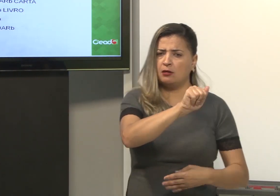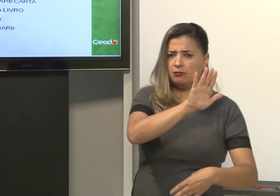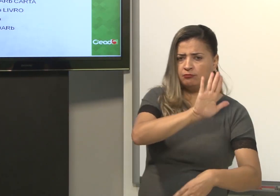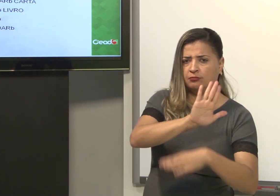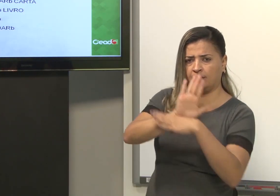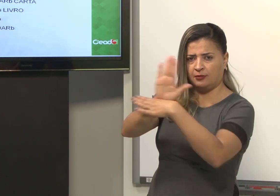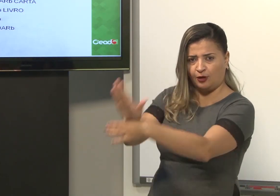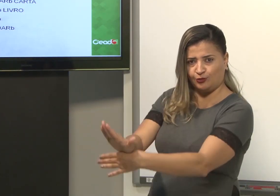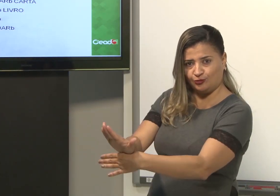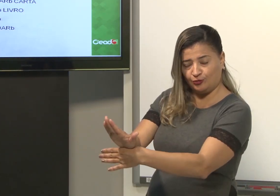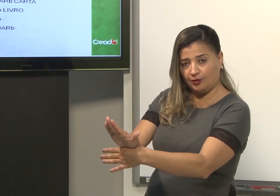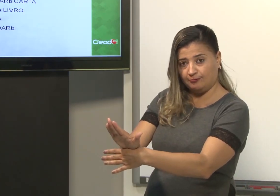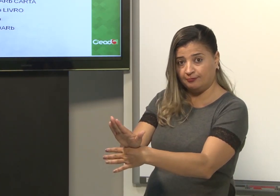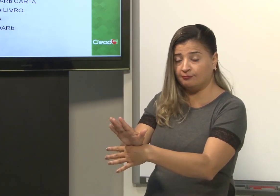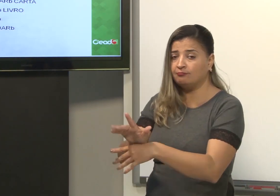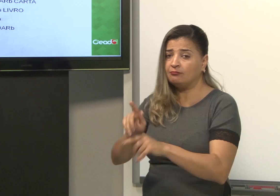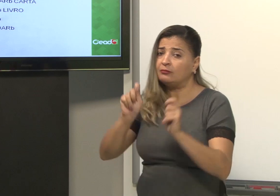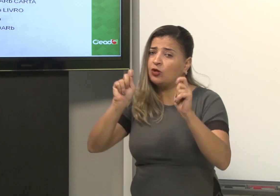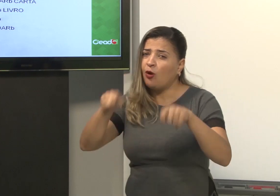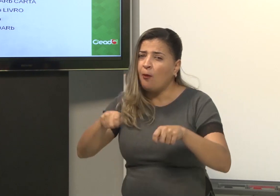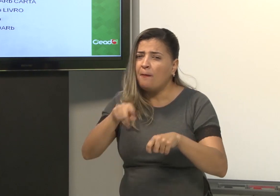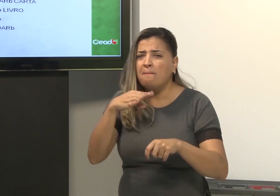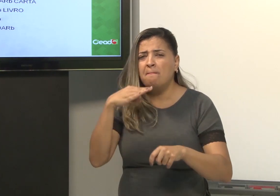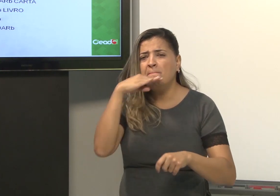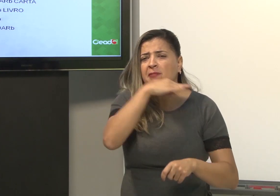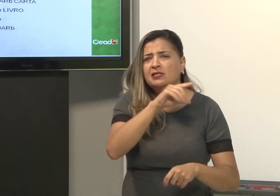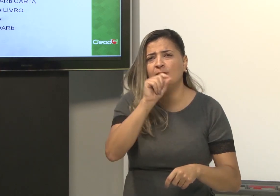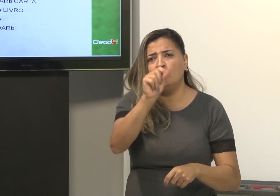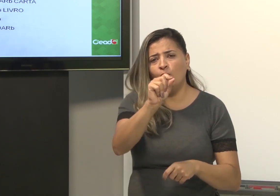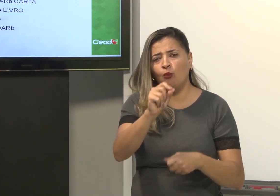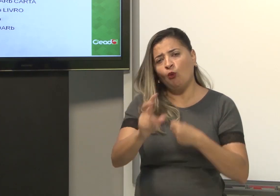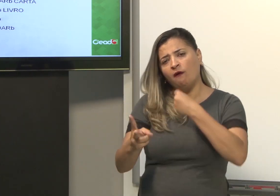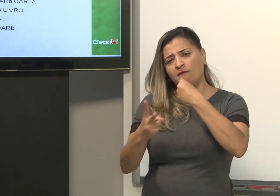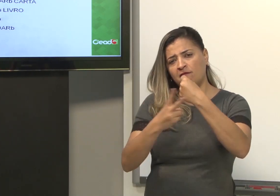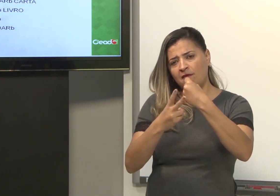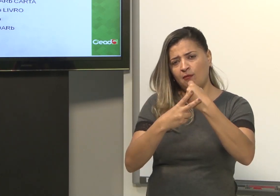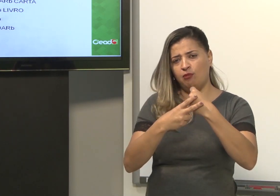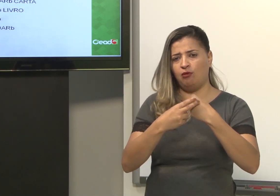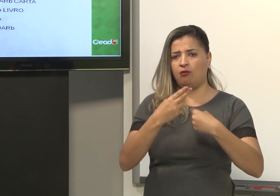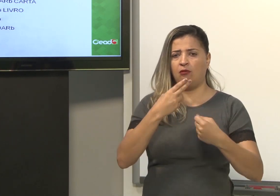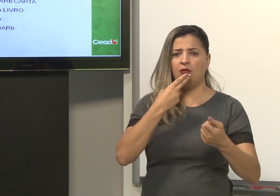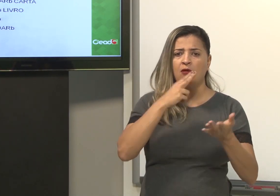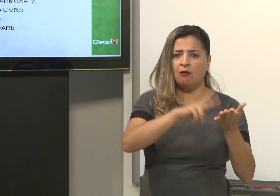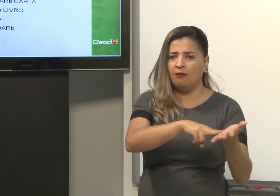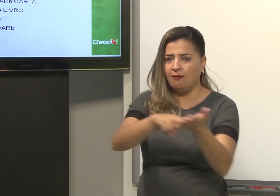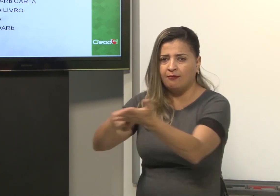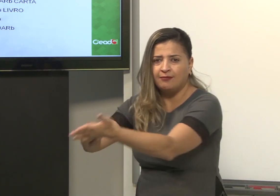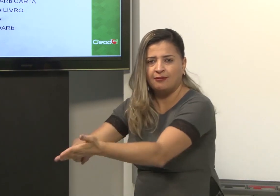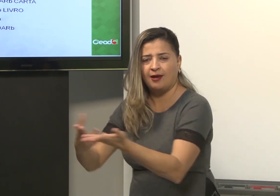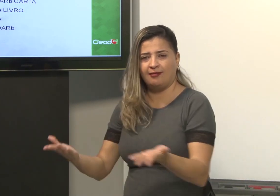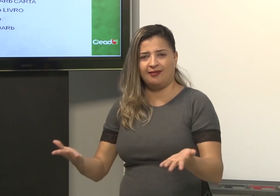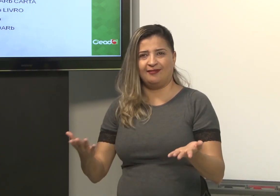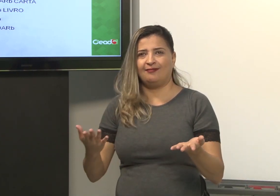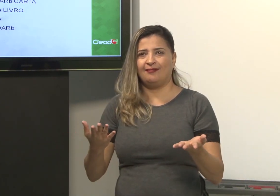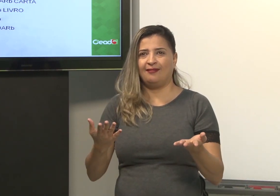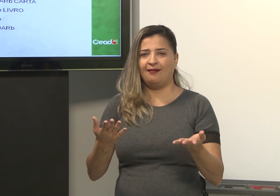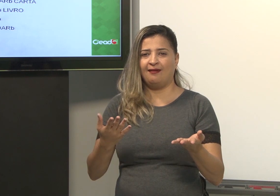ajudou. Então, perceba o quê? Que temos os verbos, por exemplo, enviar carta, dar,